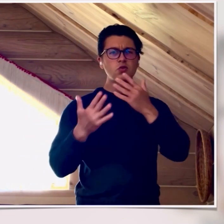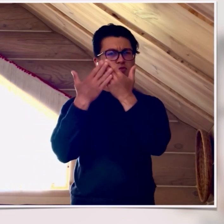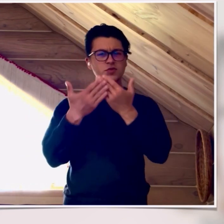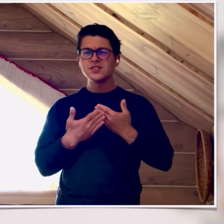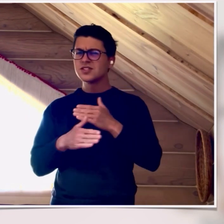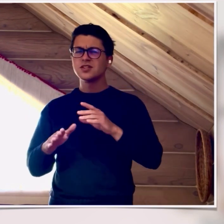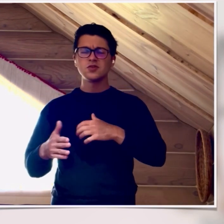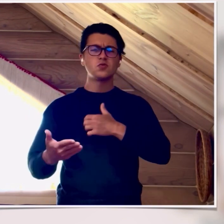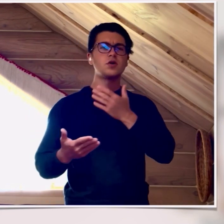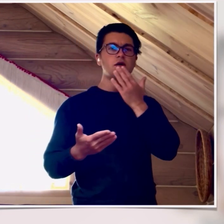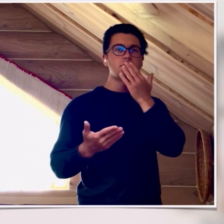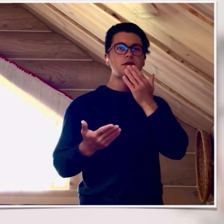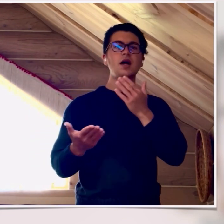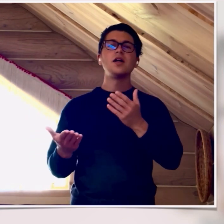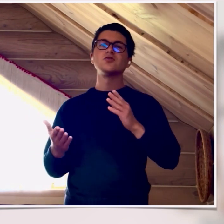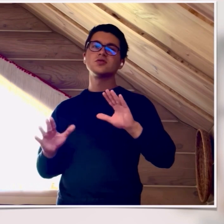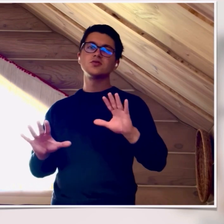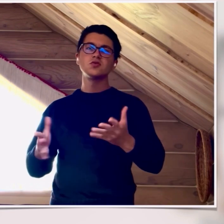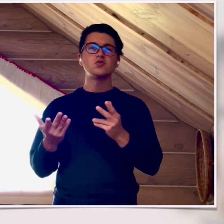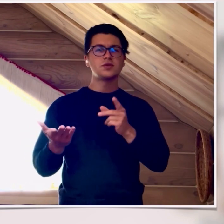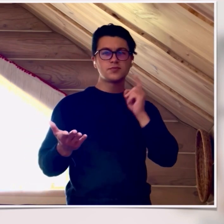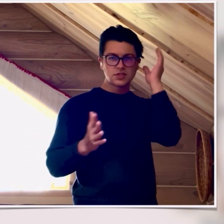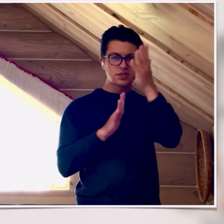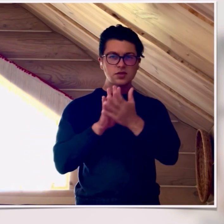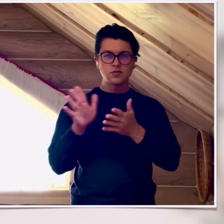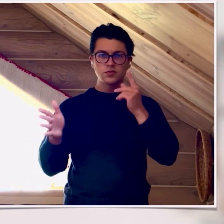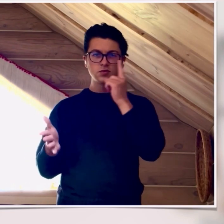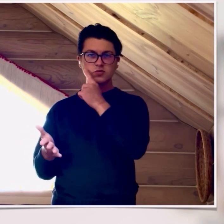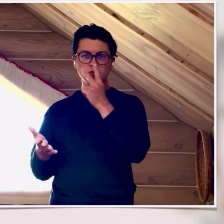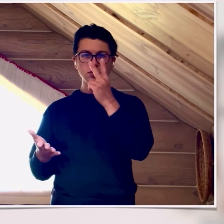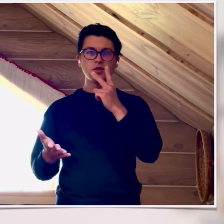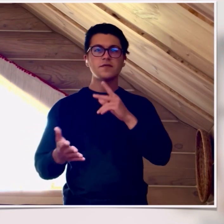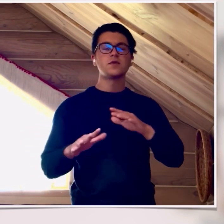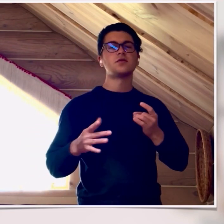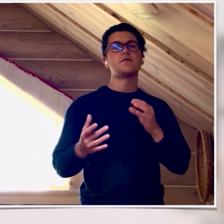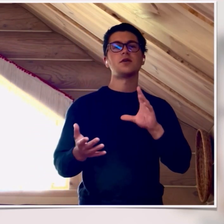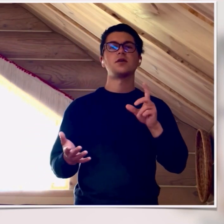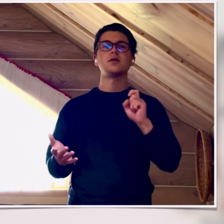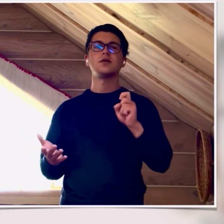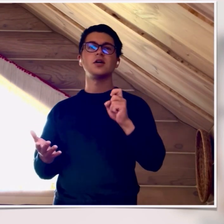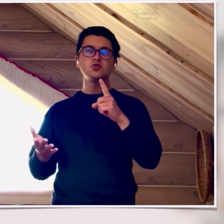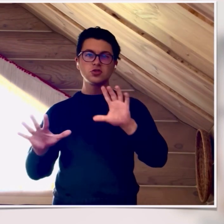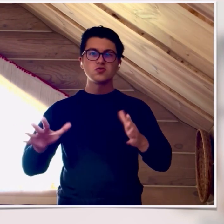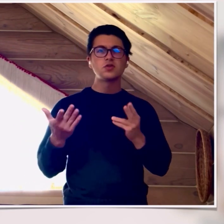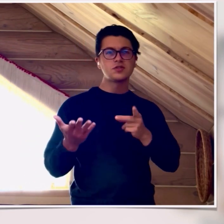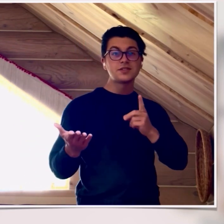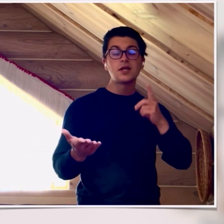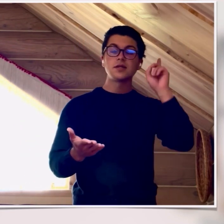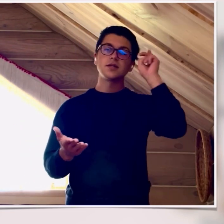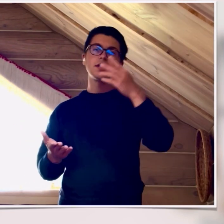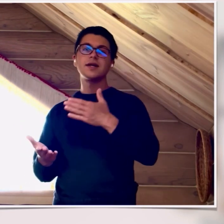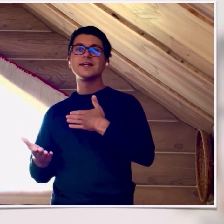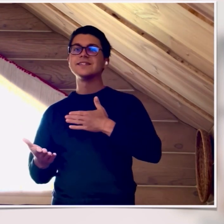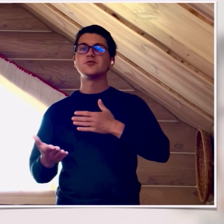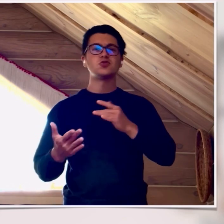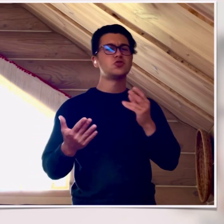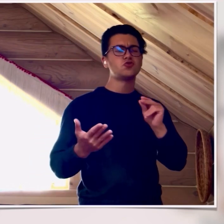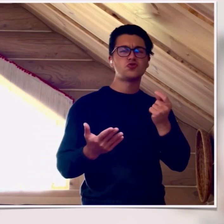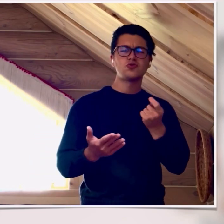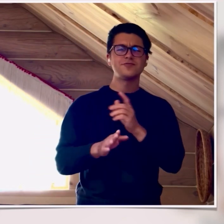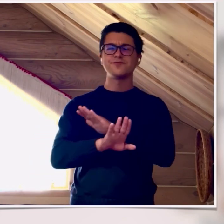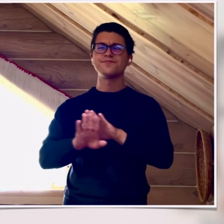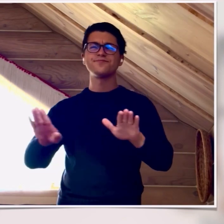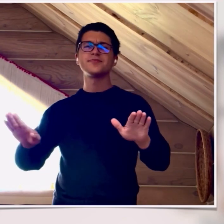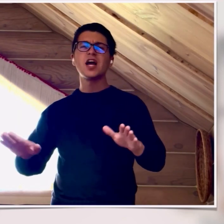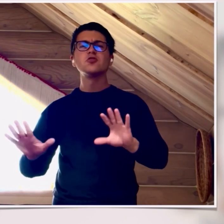узнает, что не люблю ты неплохо Однажды кто-то по взгляду поймет, что я просто Однажды кто-то узнает меня и